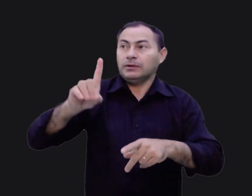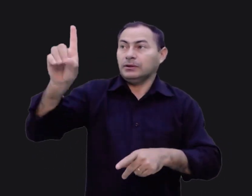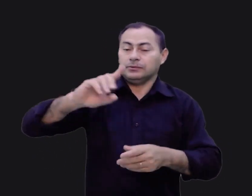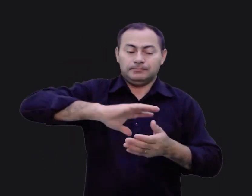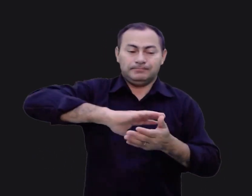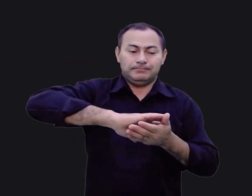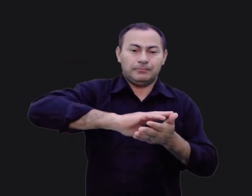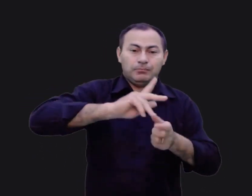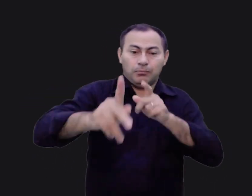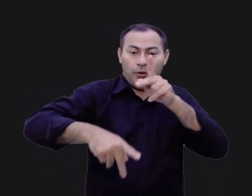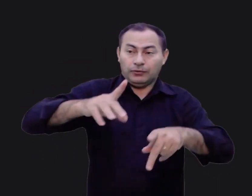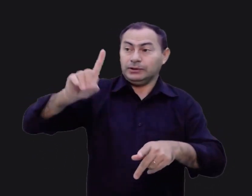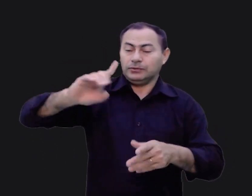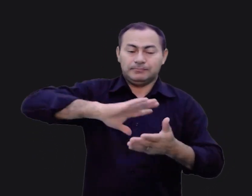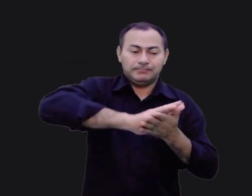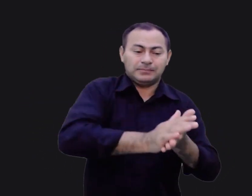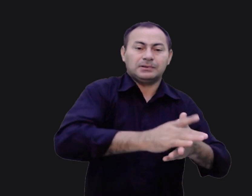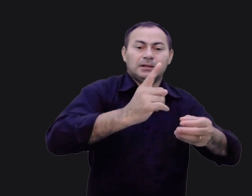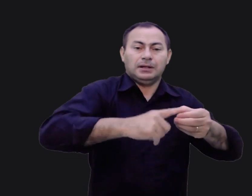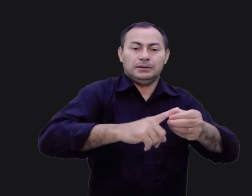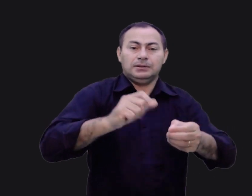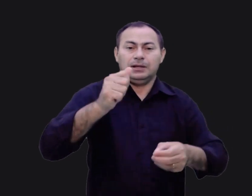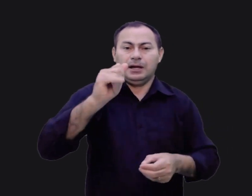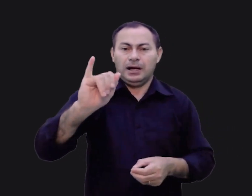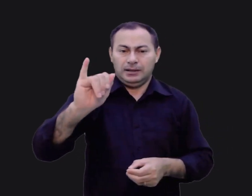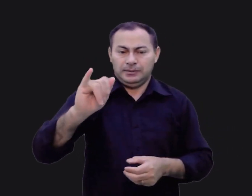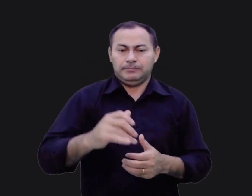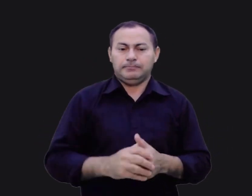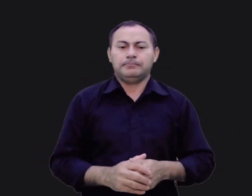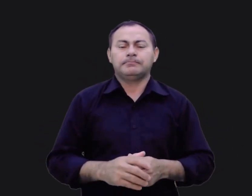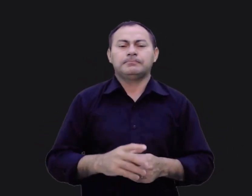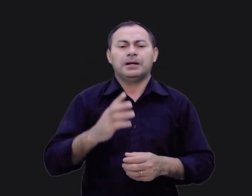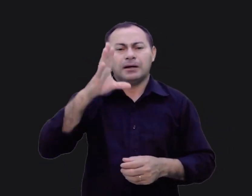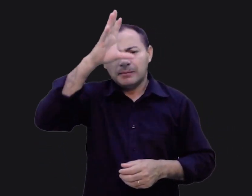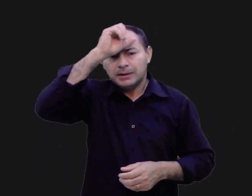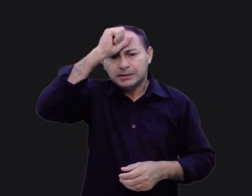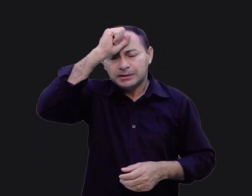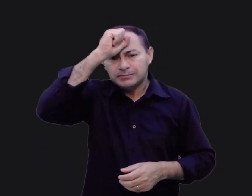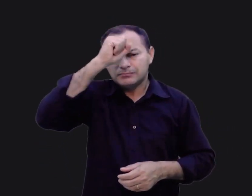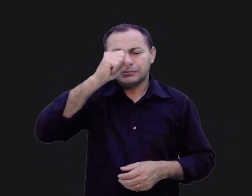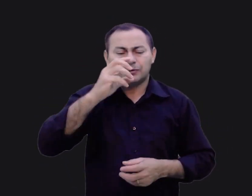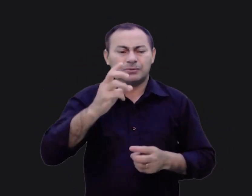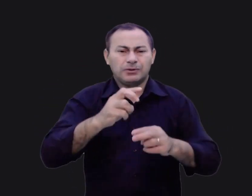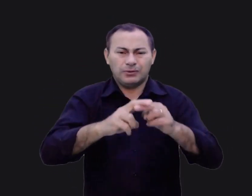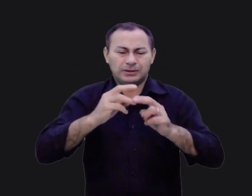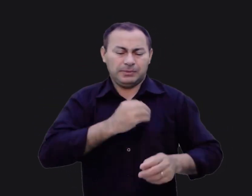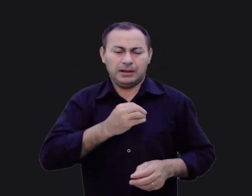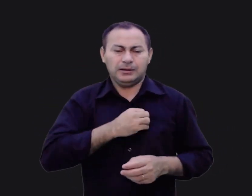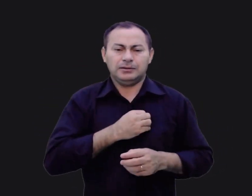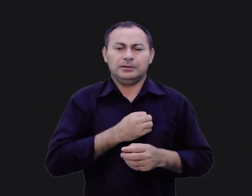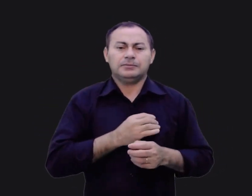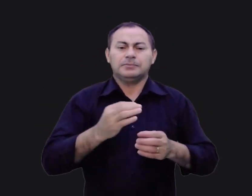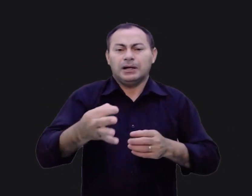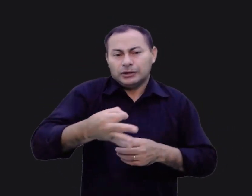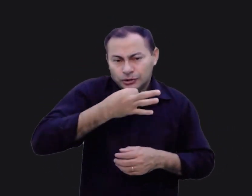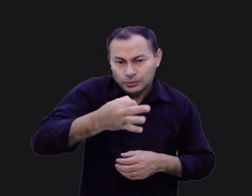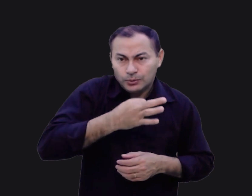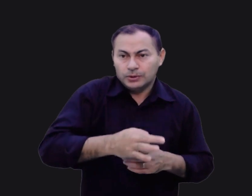de Deus foi derrotado na batalha de Ai. Aprendemos uma lição sobre o pecado com essa atitude de Josué prostrado diante de Deus.